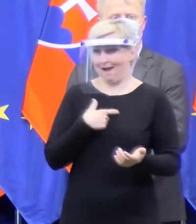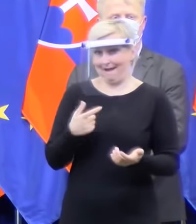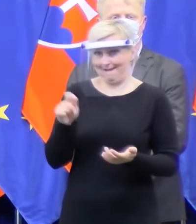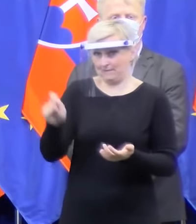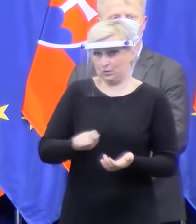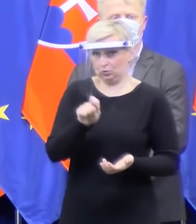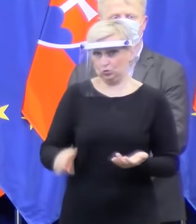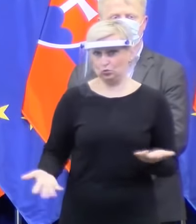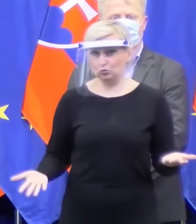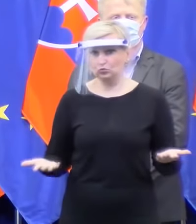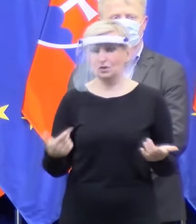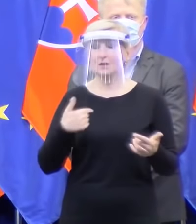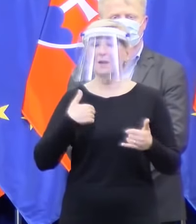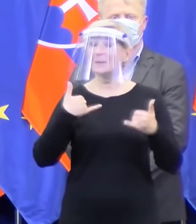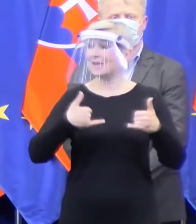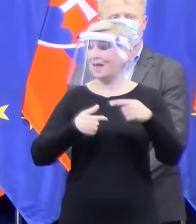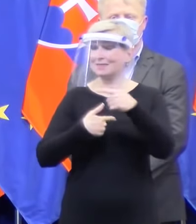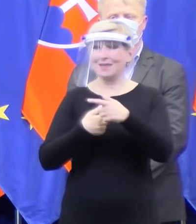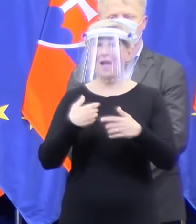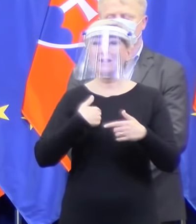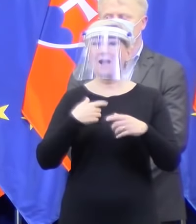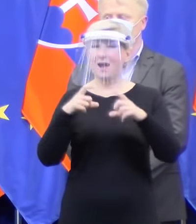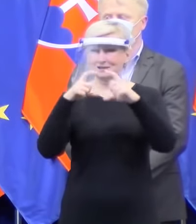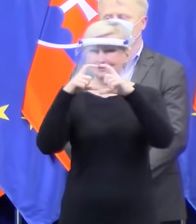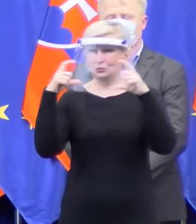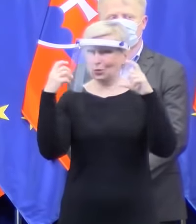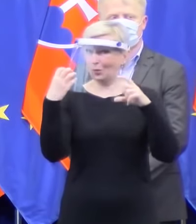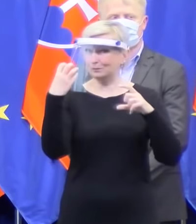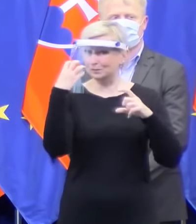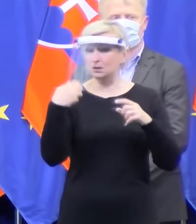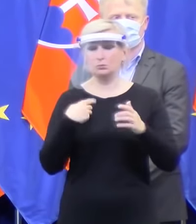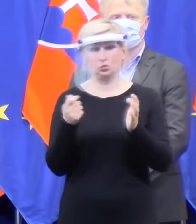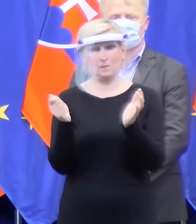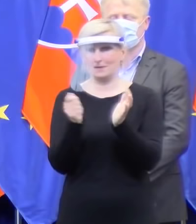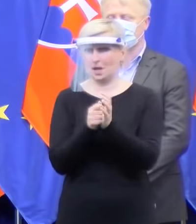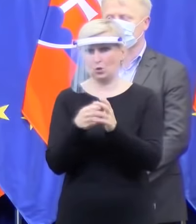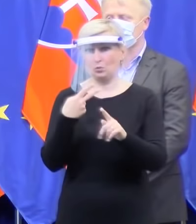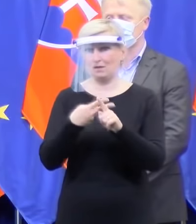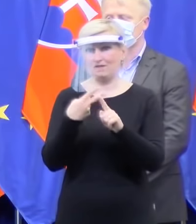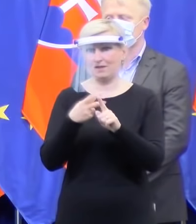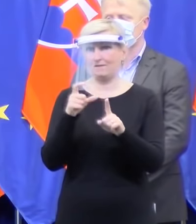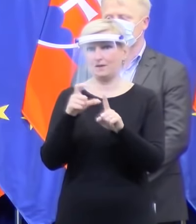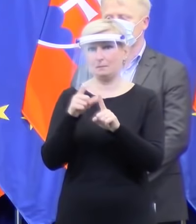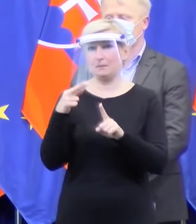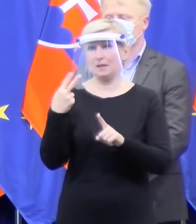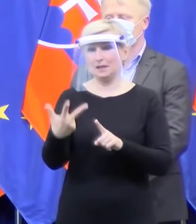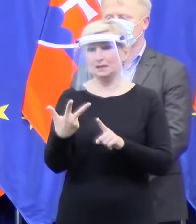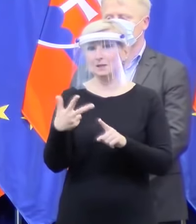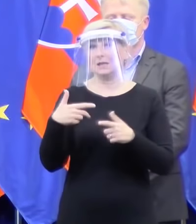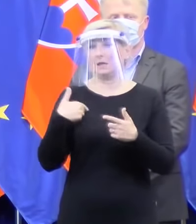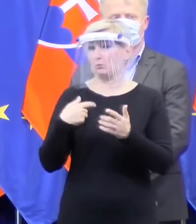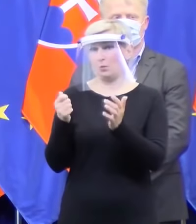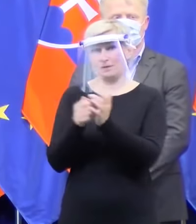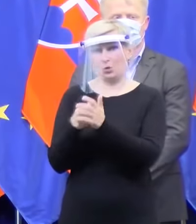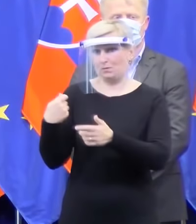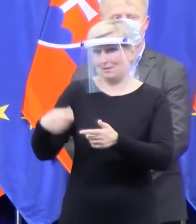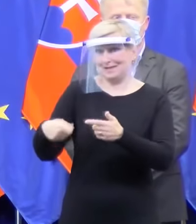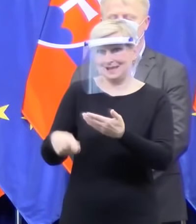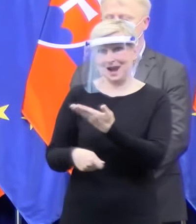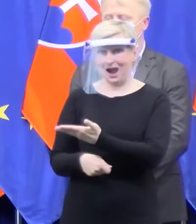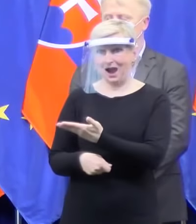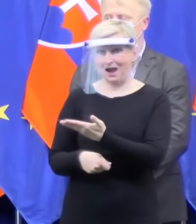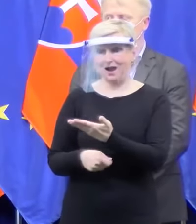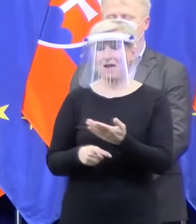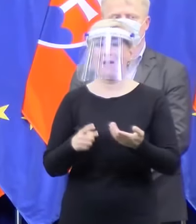za tie ceny nekupoval. Ale podpísaná zmluva a verejný záujem. Čiže ten pán by tak či tak ich sem za 2 dní doviezol po vlastnej